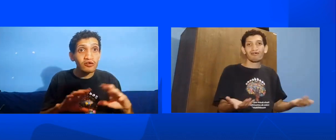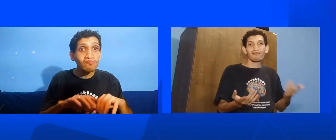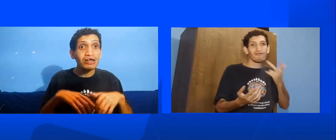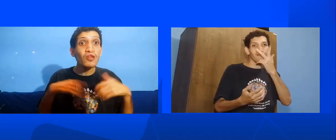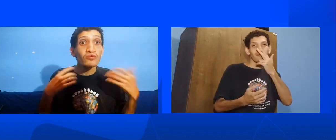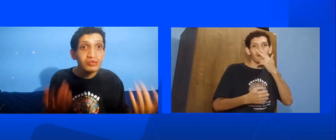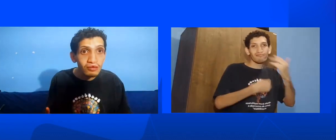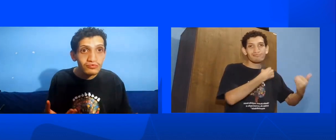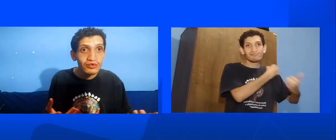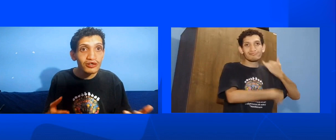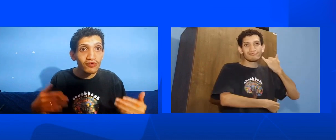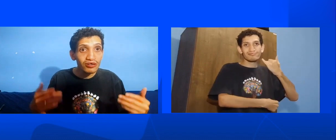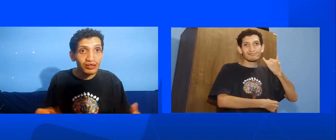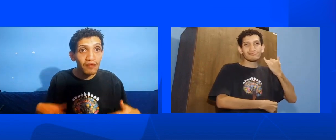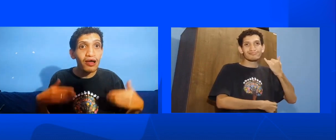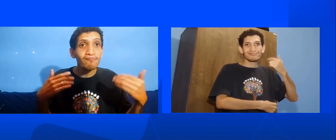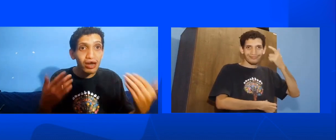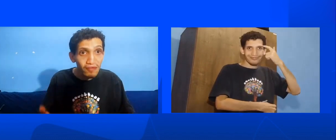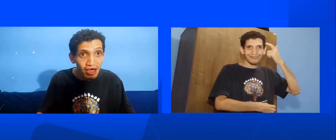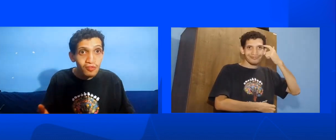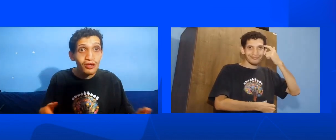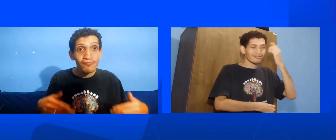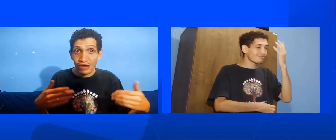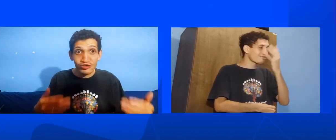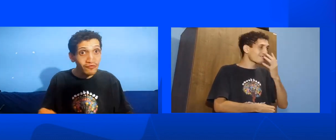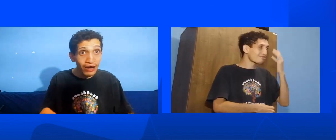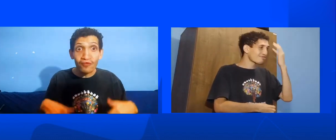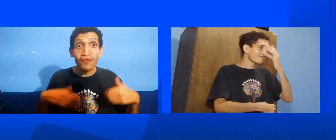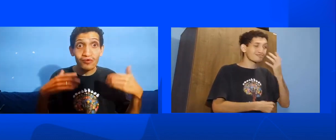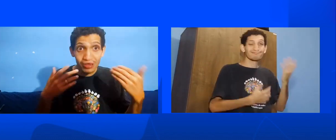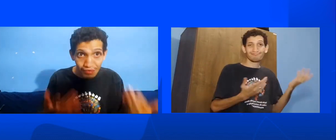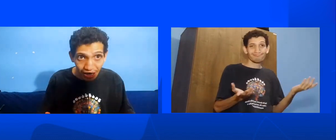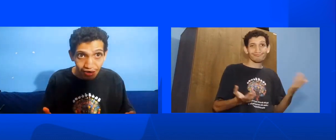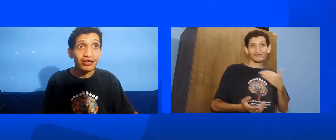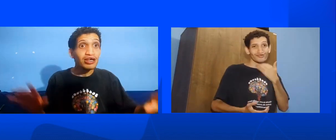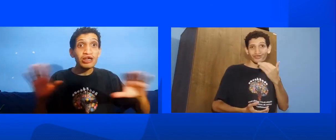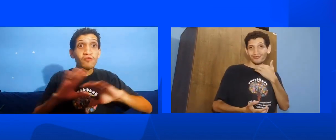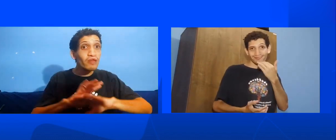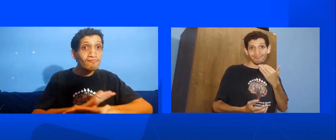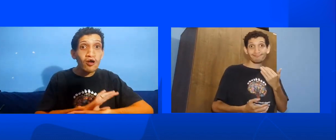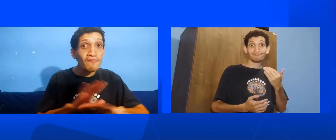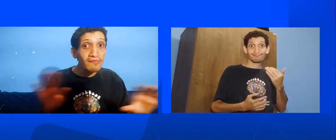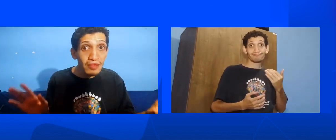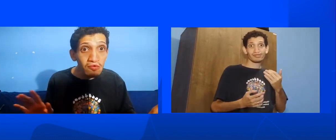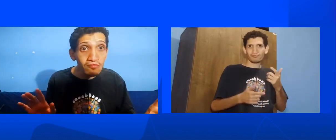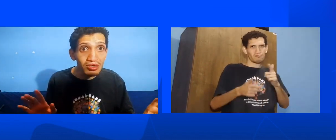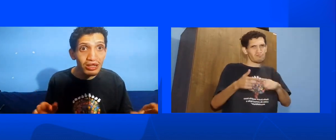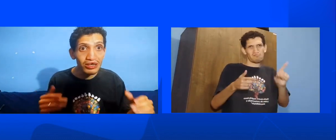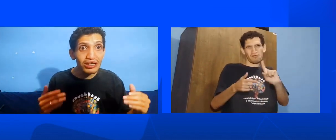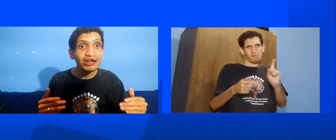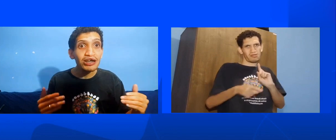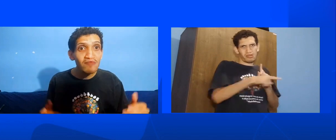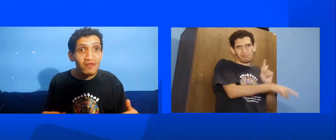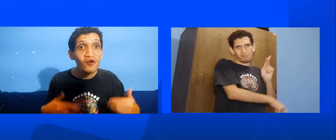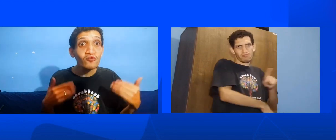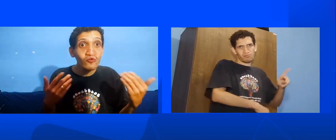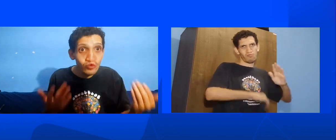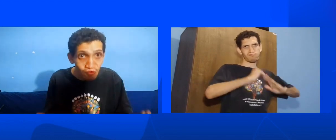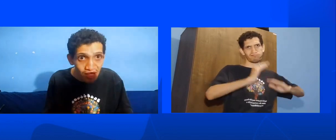mais uma ilusão Que você está aprendendo Mas de fato não está E não tem problema nenhum Eles quererem vender o curso